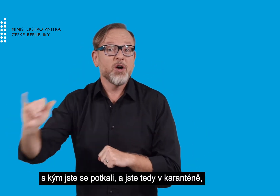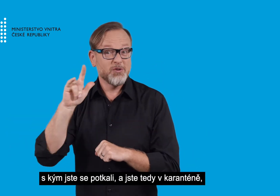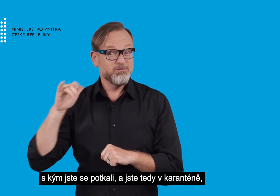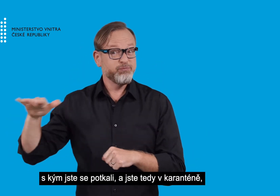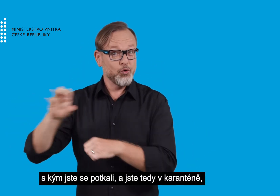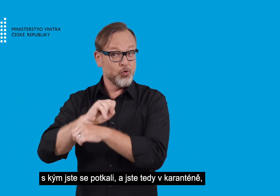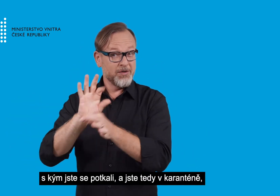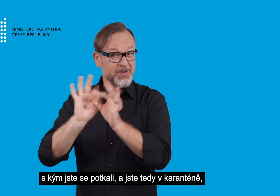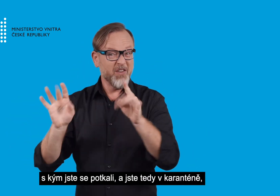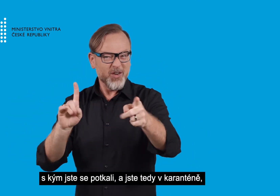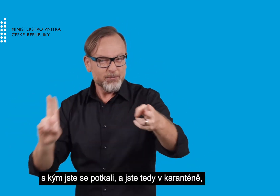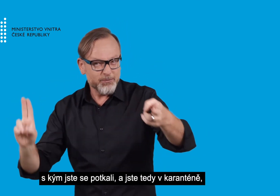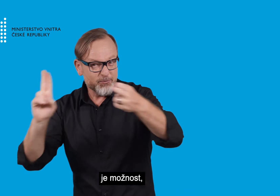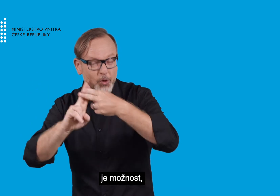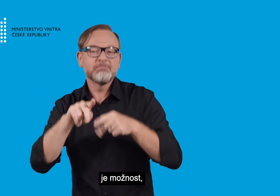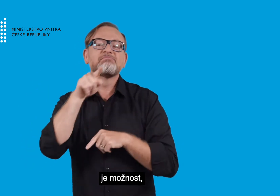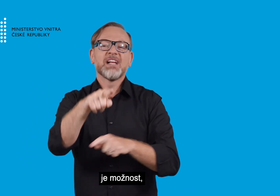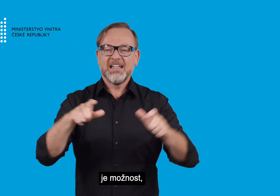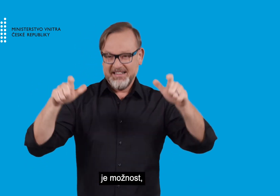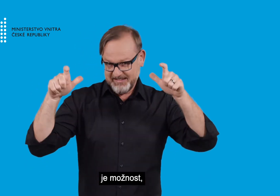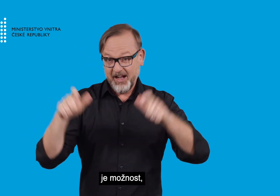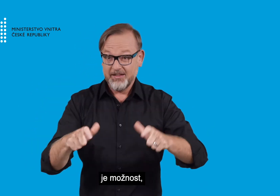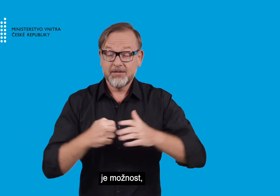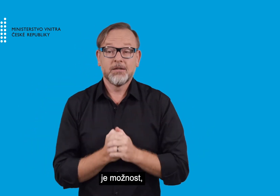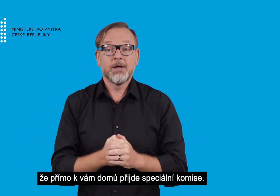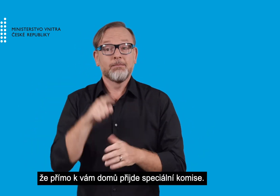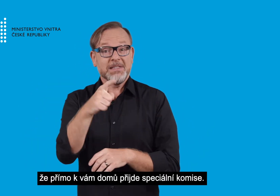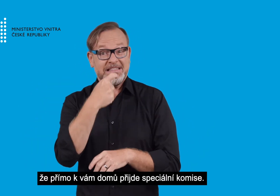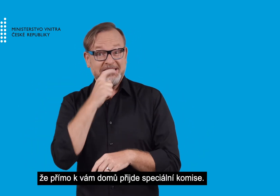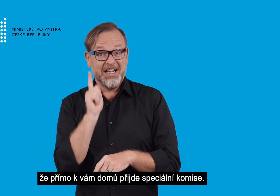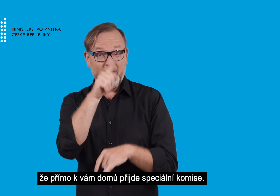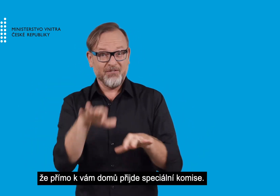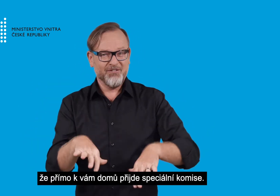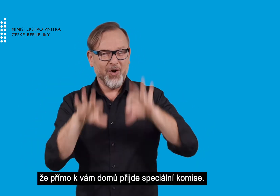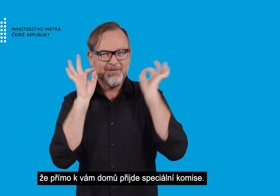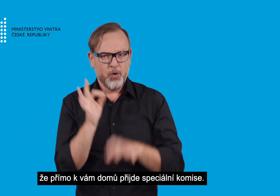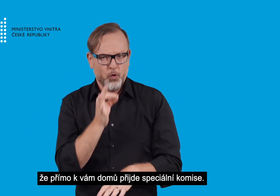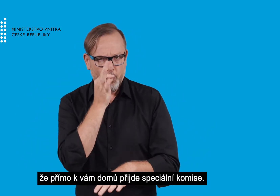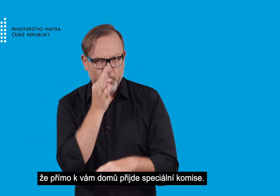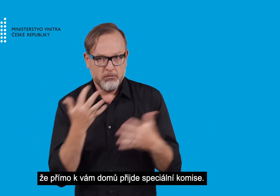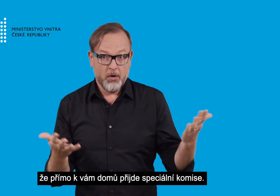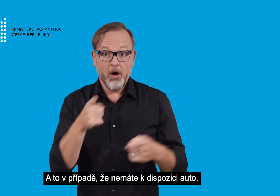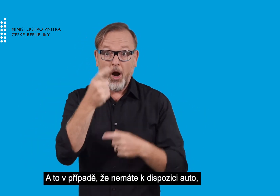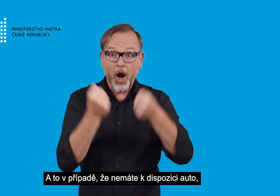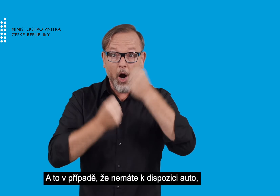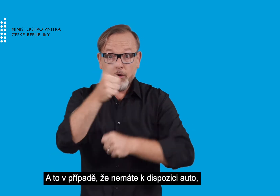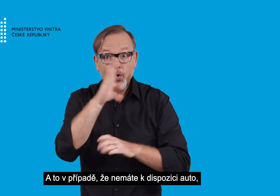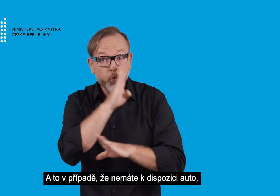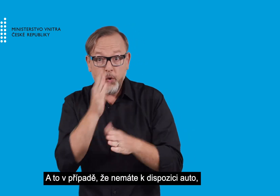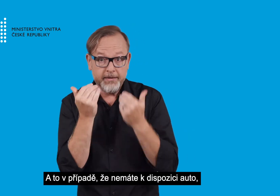někdo, s kým jste se potkali a jste tedy v karanténě, je možnost, že přímo k vám domů přijde speciální komise.